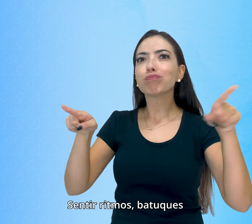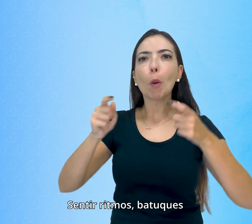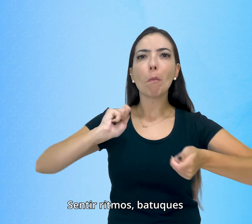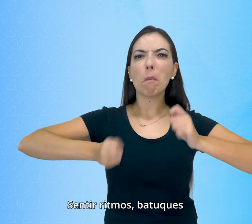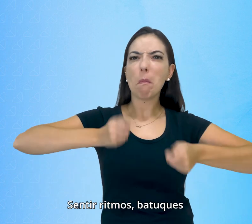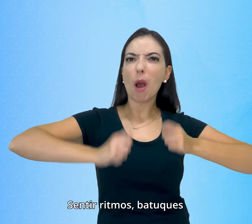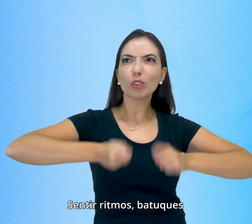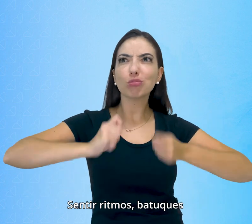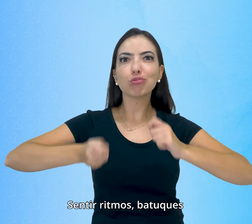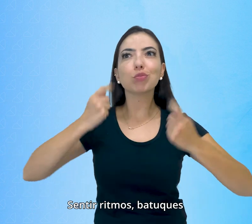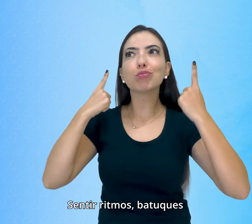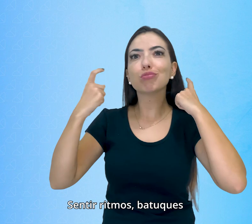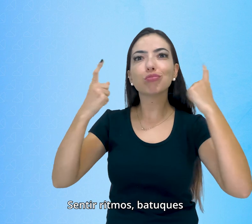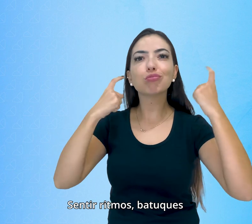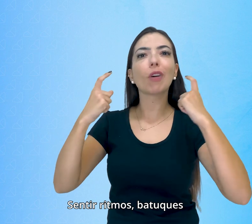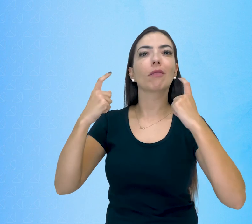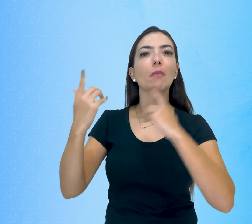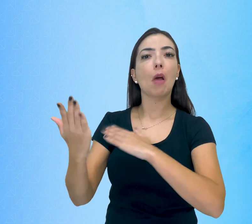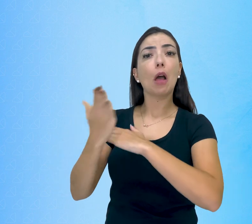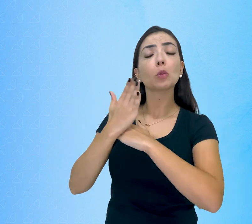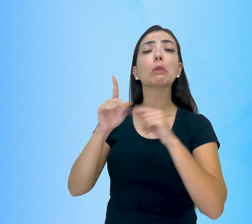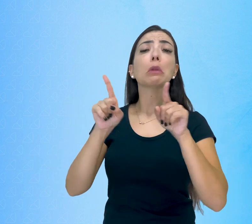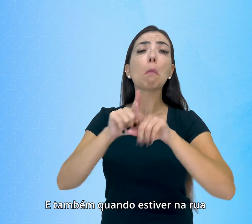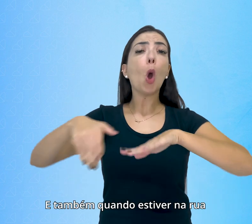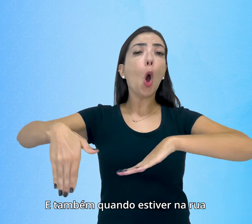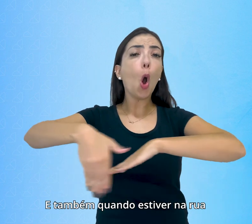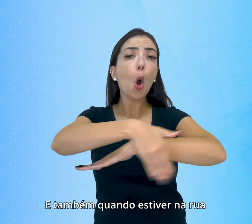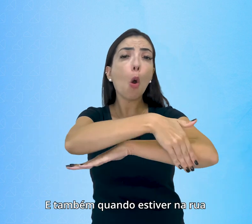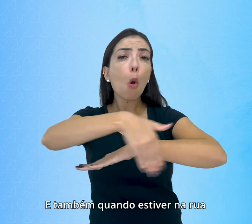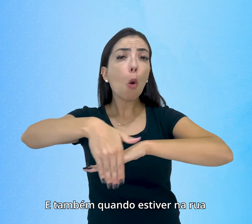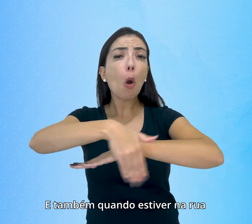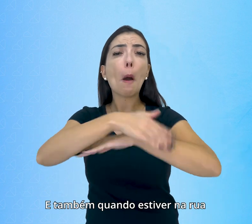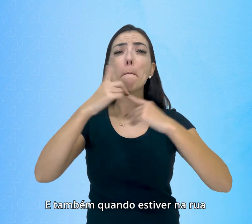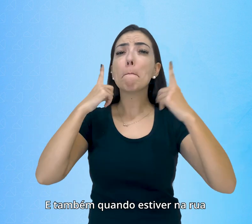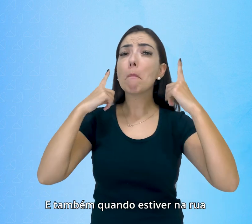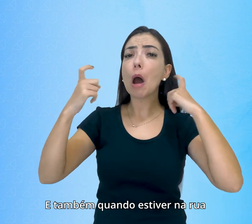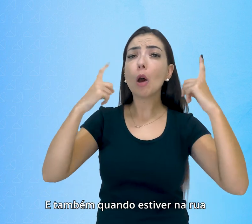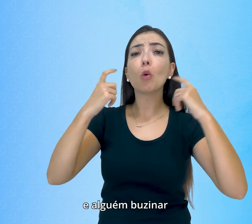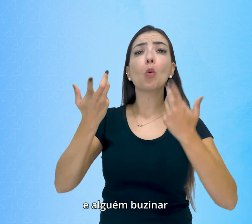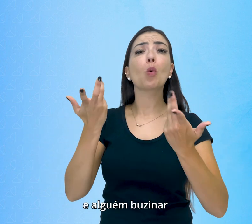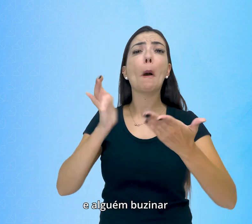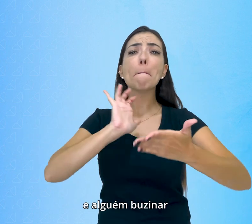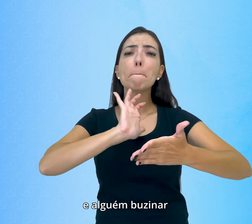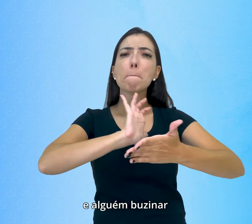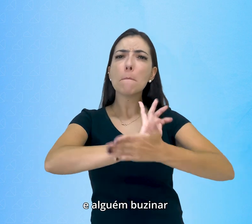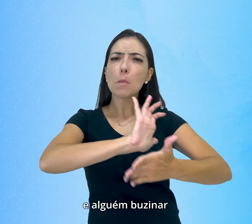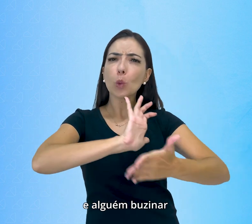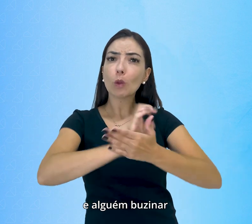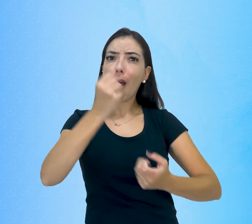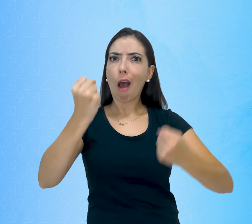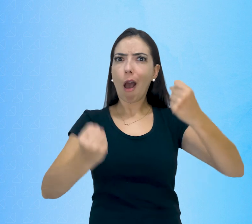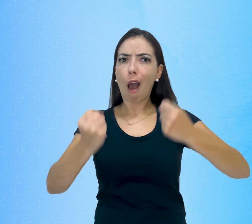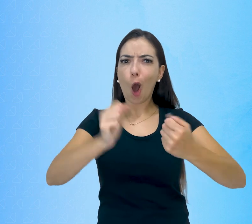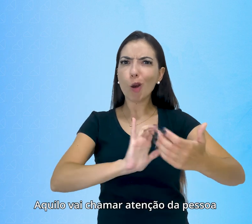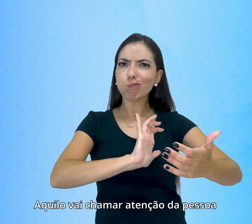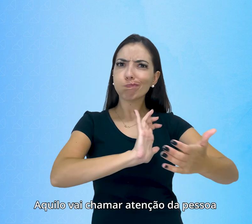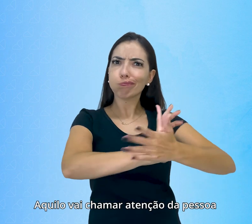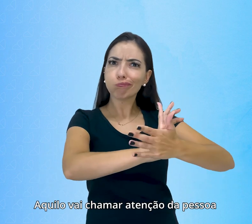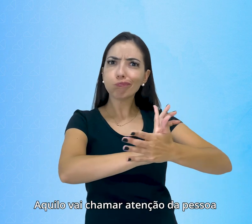ritmos, batuques. E também quando estiver na rua e alguém buzinar, aquilo vai chamar